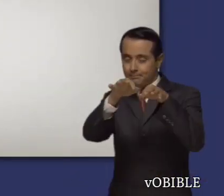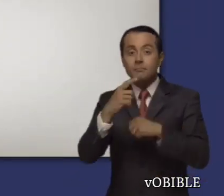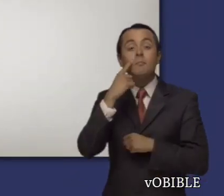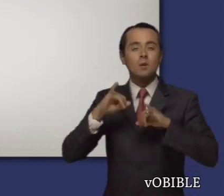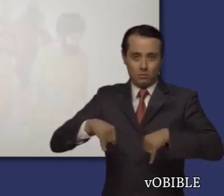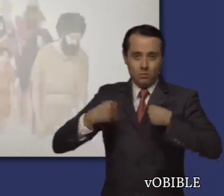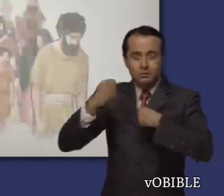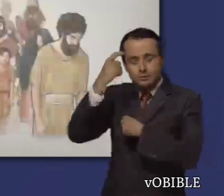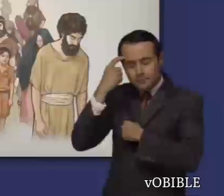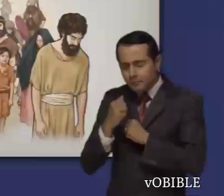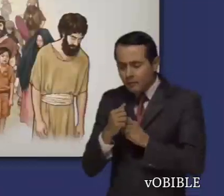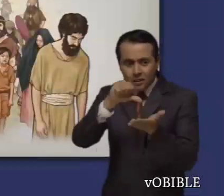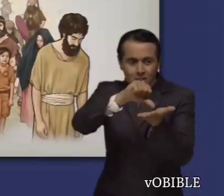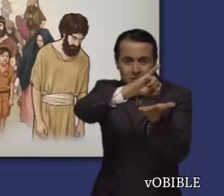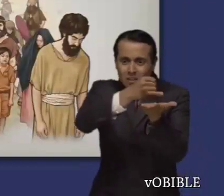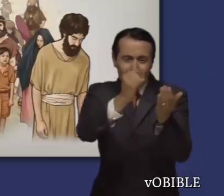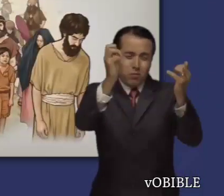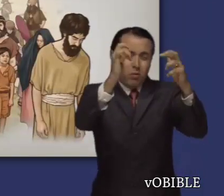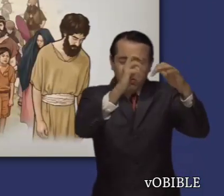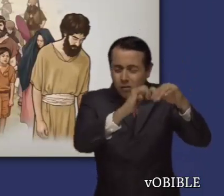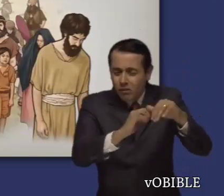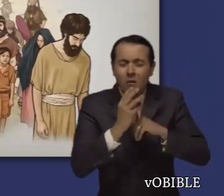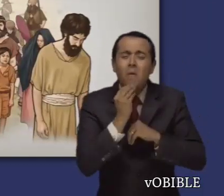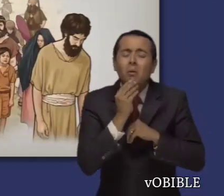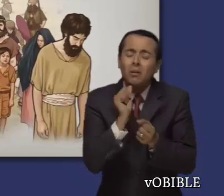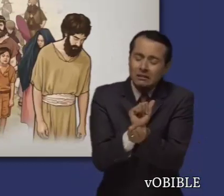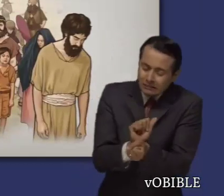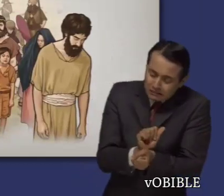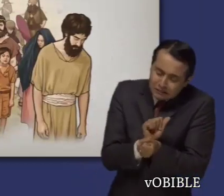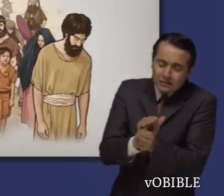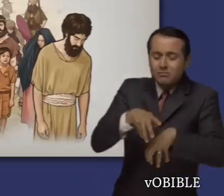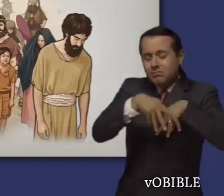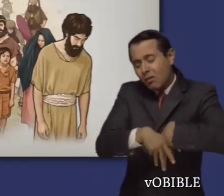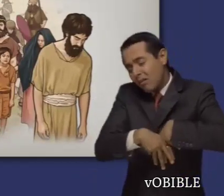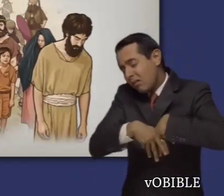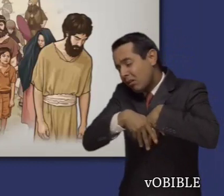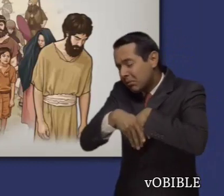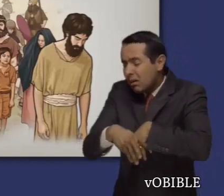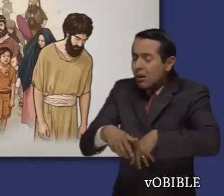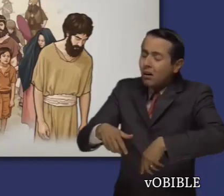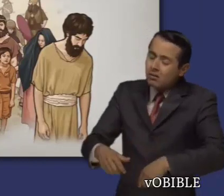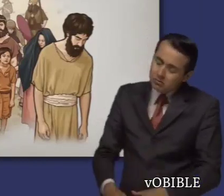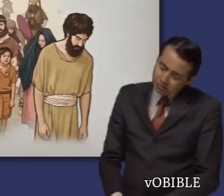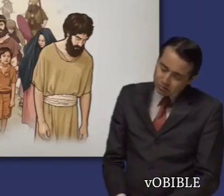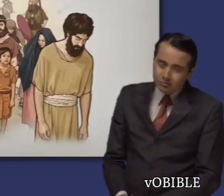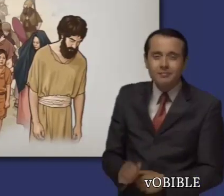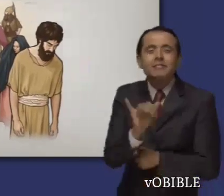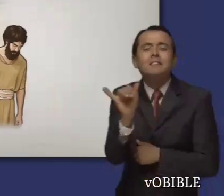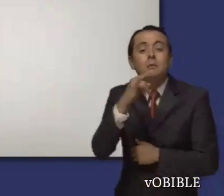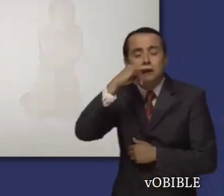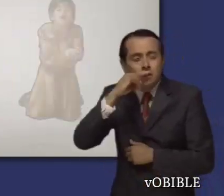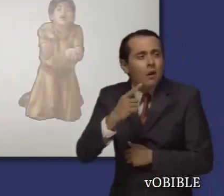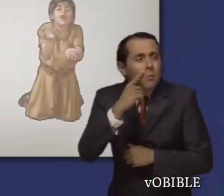El capítulo 5 está escrito desde la perspectiva de los antiguos habitantes de Jerusalén, que habían perdido sus casas y su libertad.